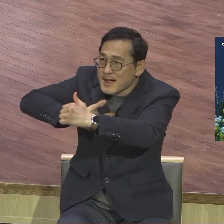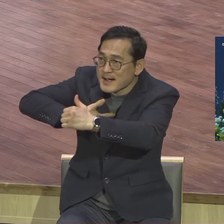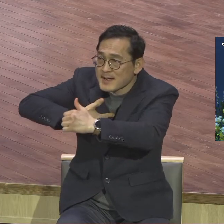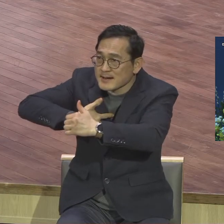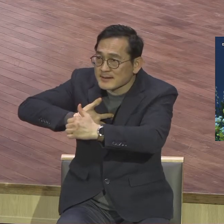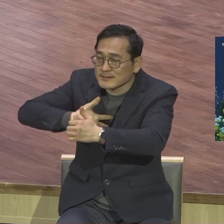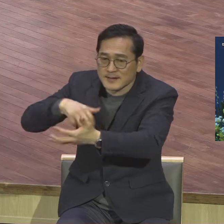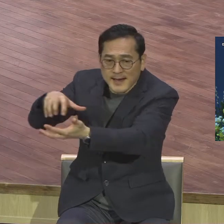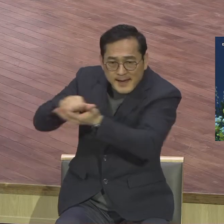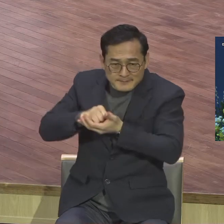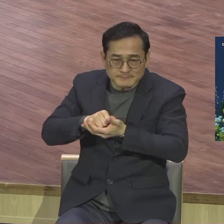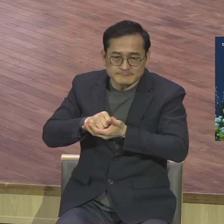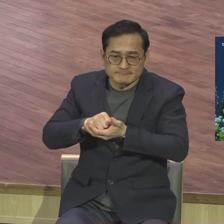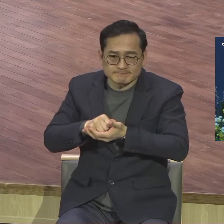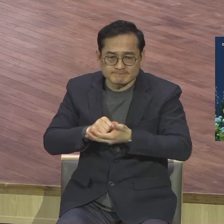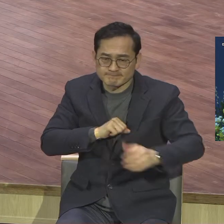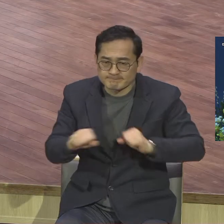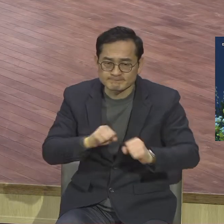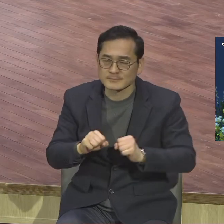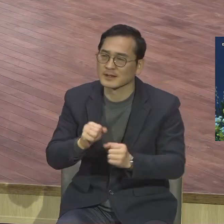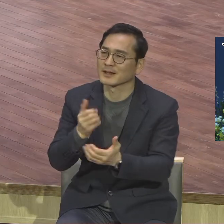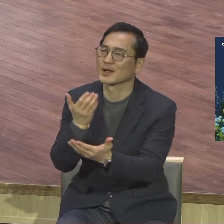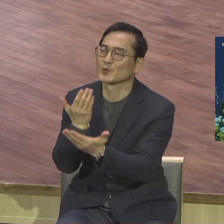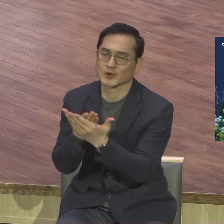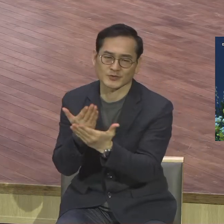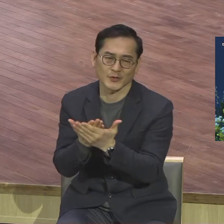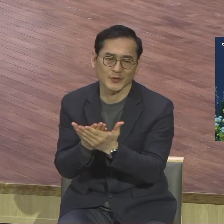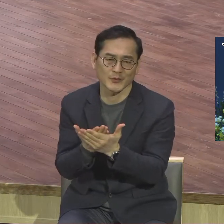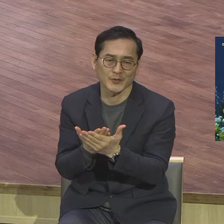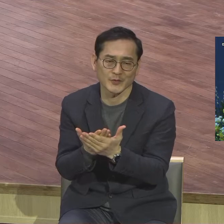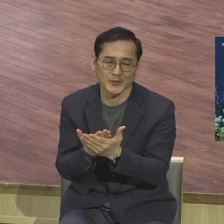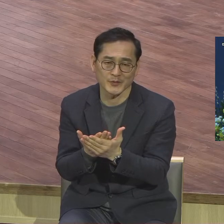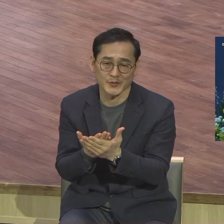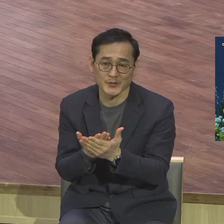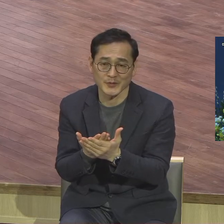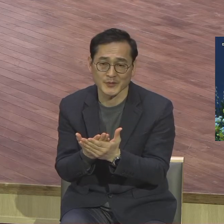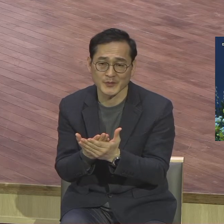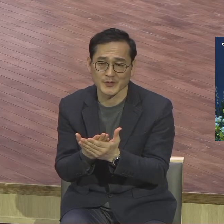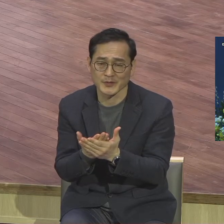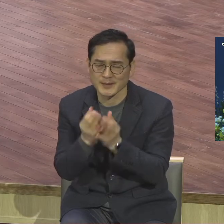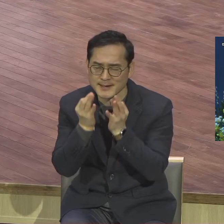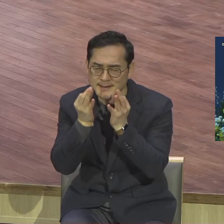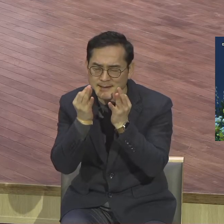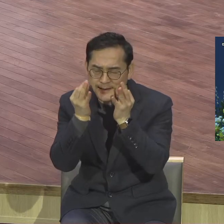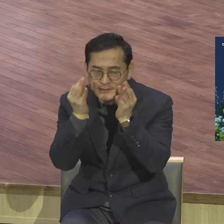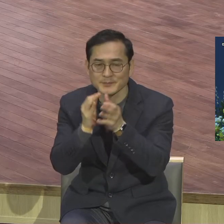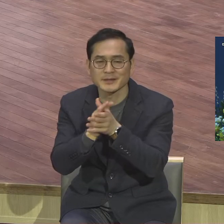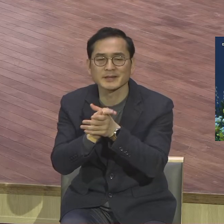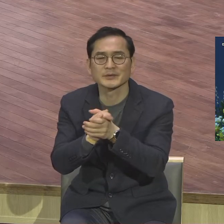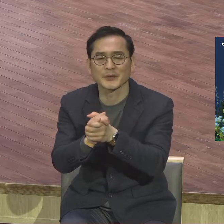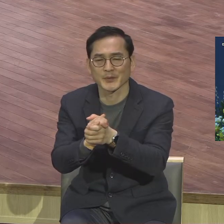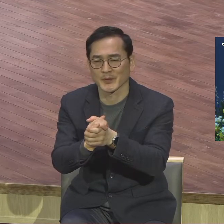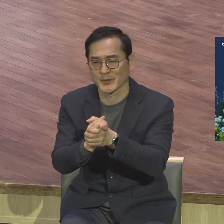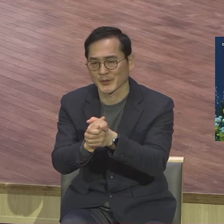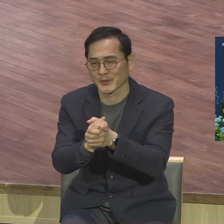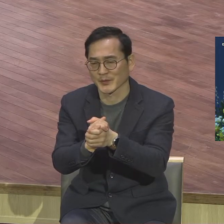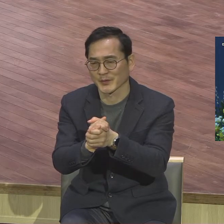응답받는 메시지가 되게 하여 조옵사사 그런 간절한 마음 가지고 언약적 그러한